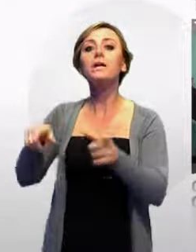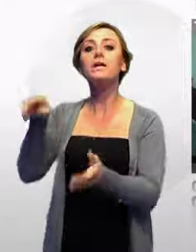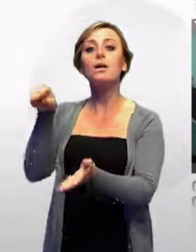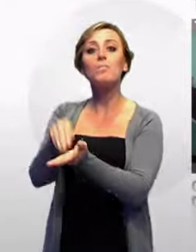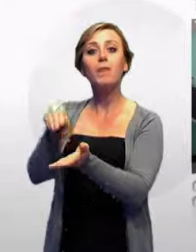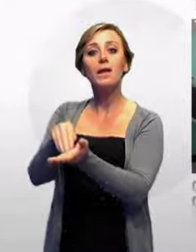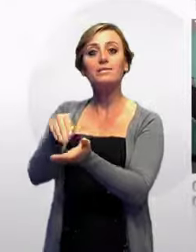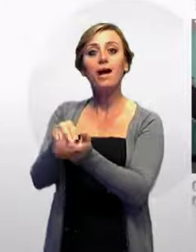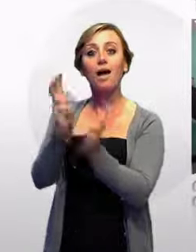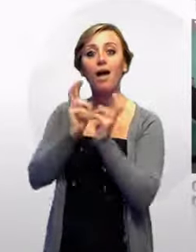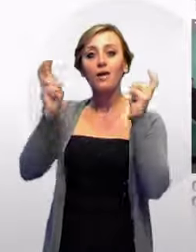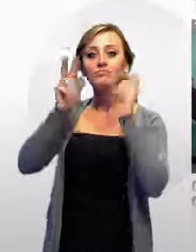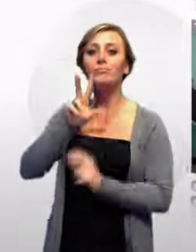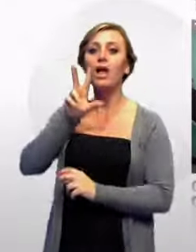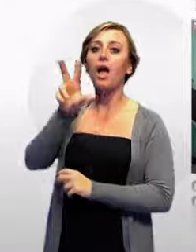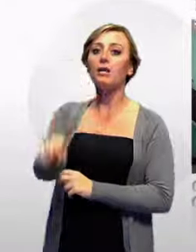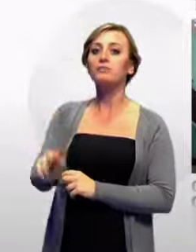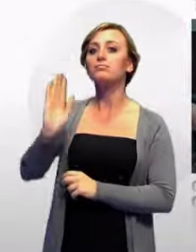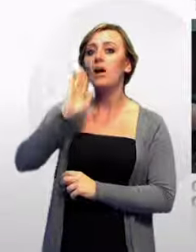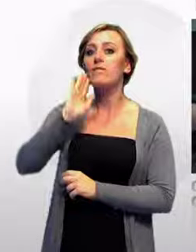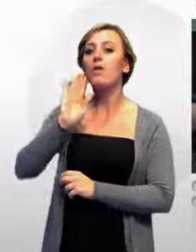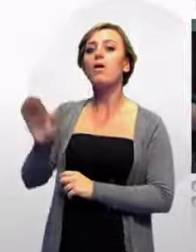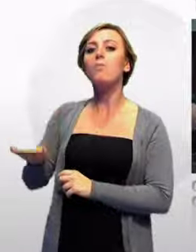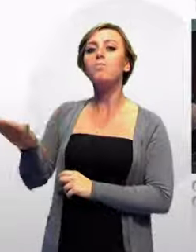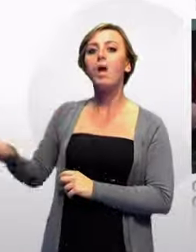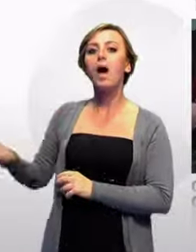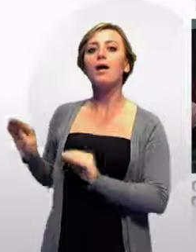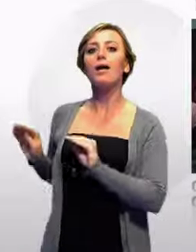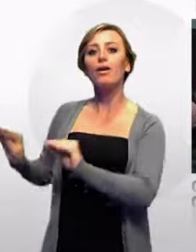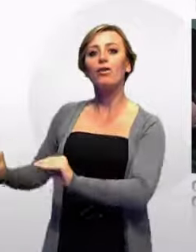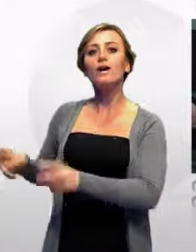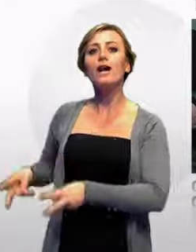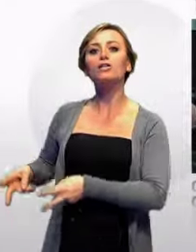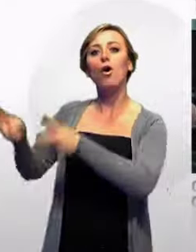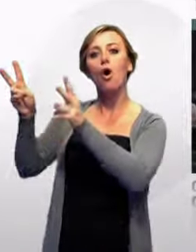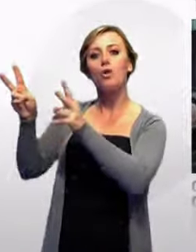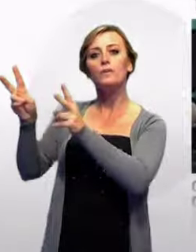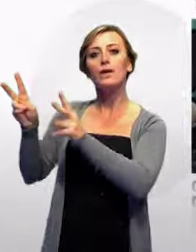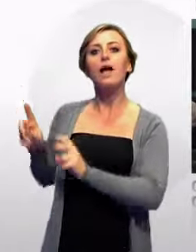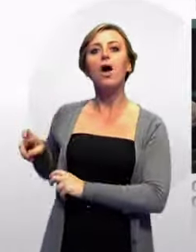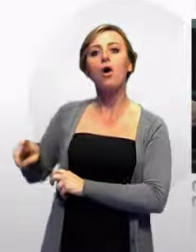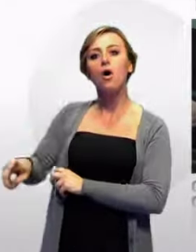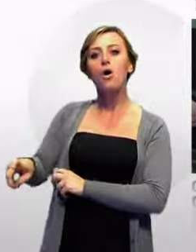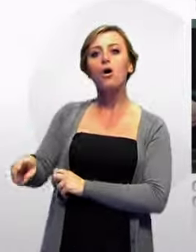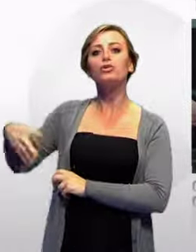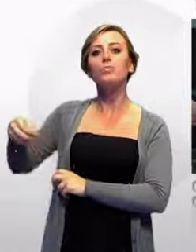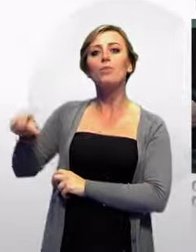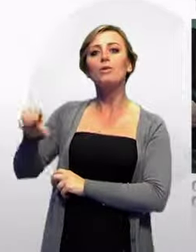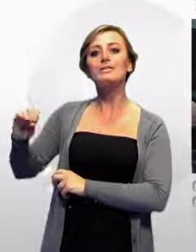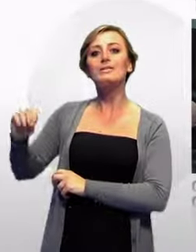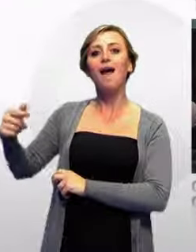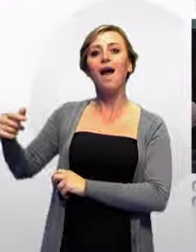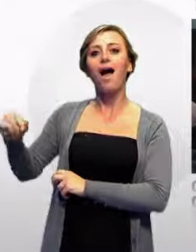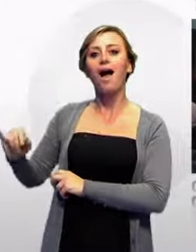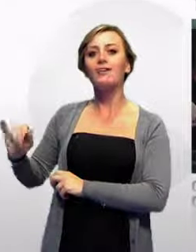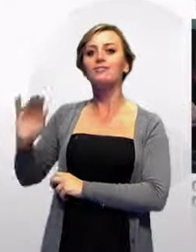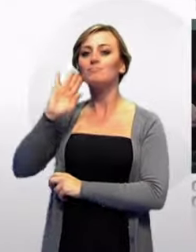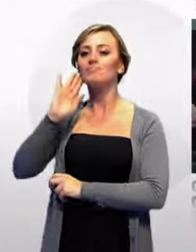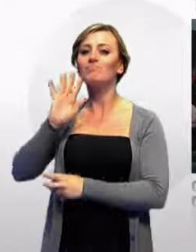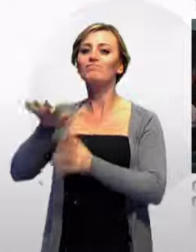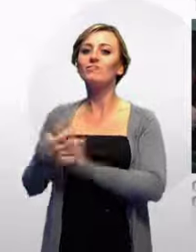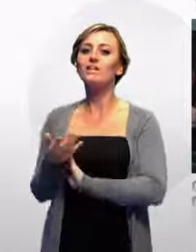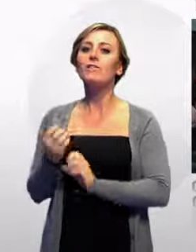bambini del reparto oncologico dell'ospedale Moscati, che il ministro della Salute Beatrice Lorenzin ha visitato insieme al suo staff